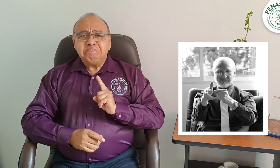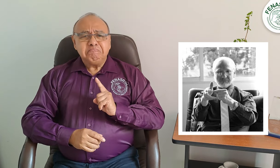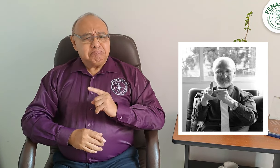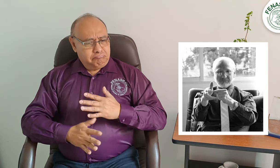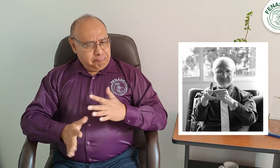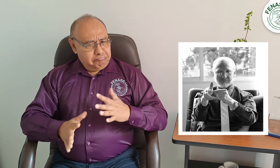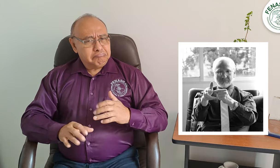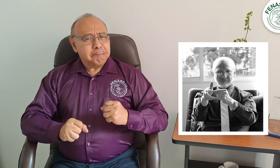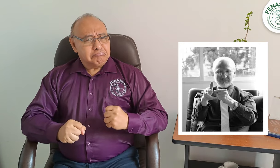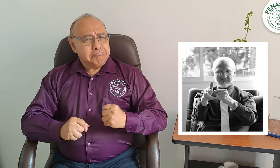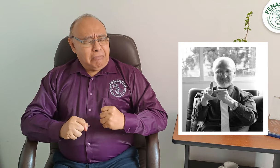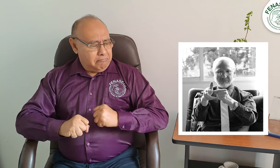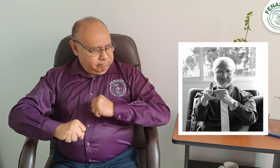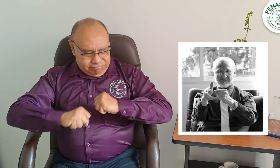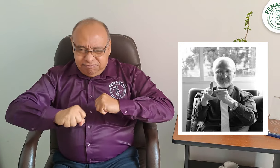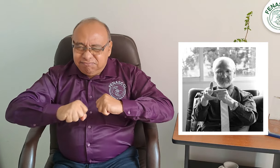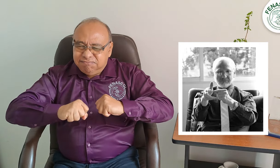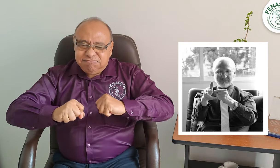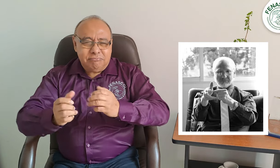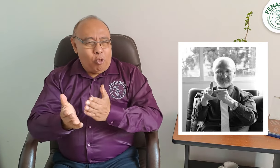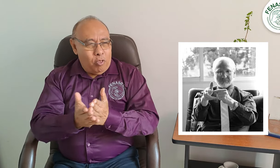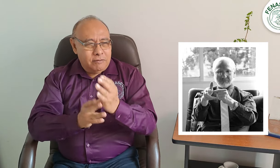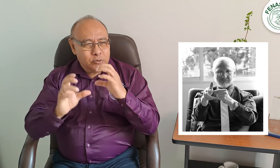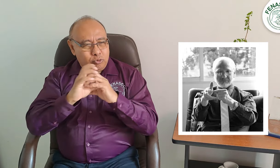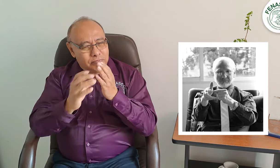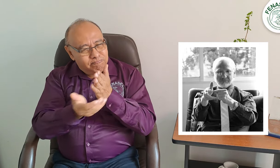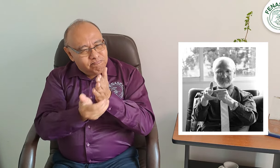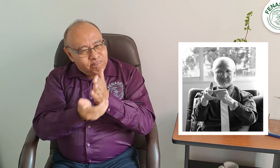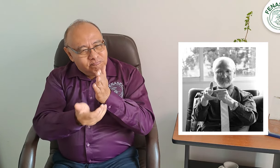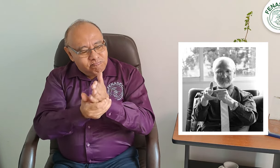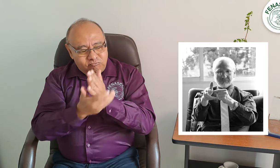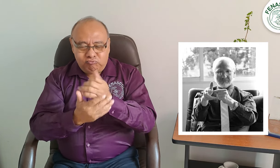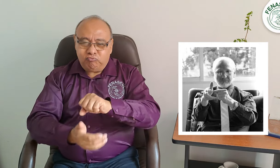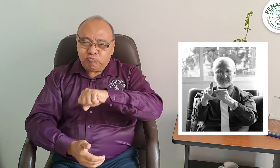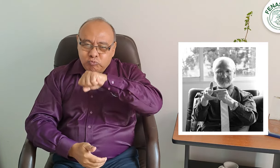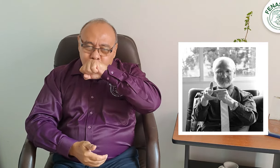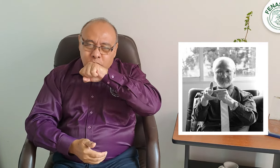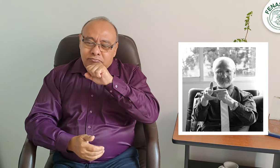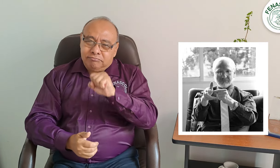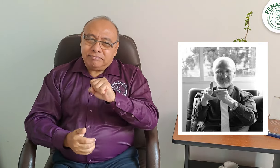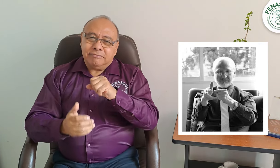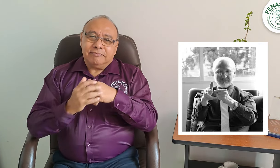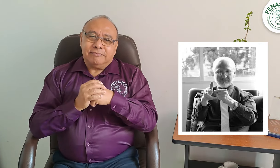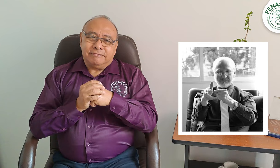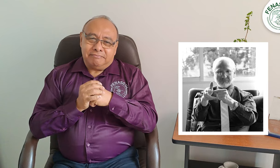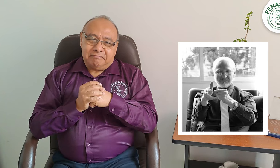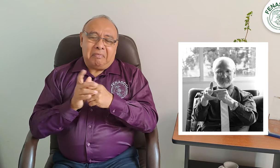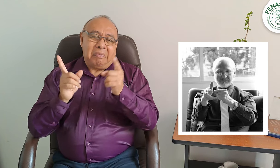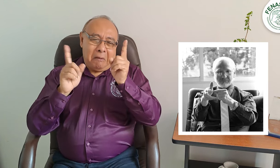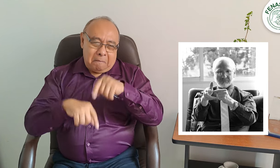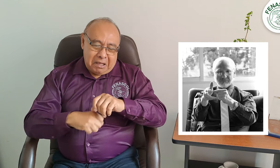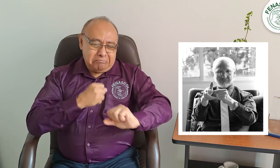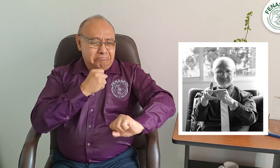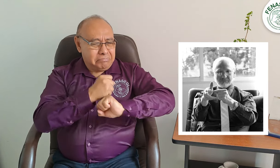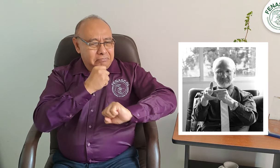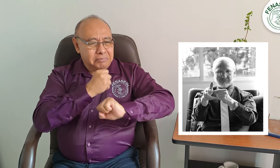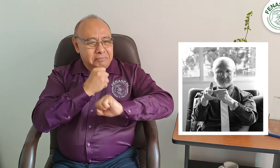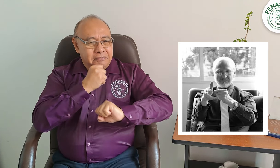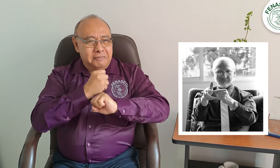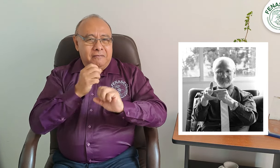se lo permitieron, fue un miembro activo de la asociación, siempre mostrando su pasión por ella y su apoyo